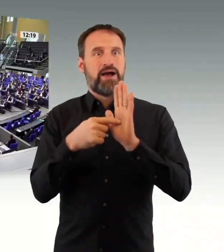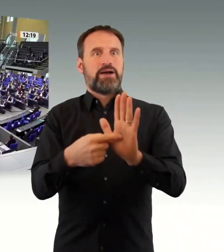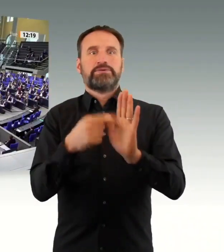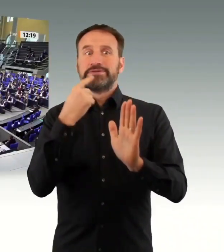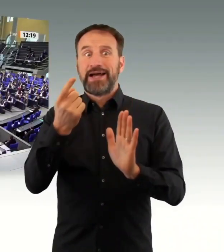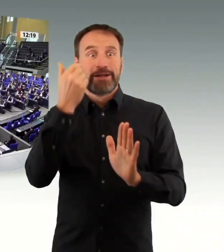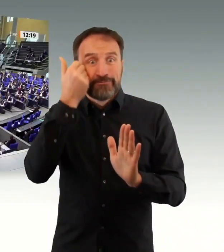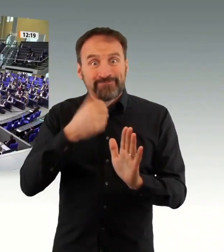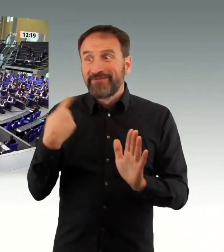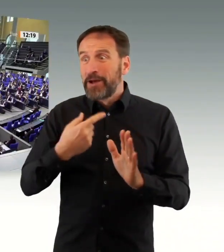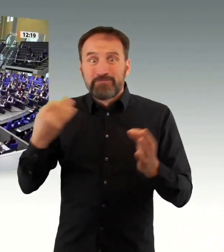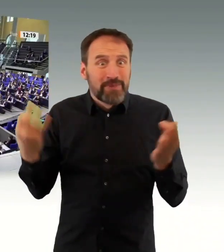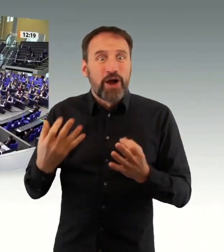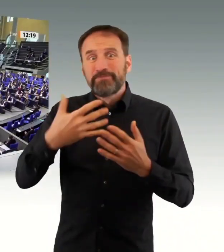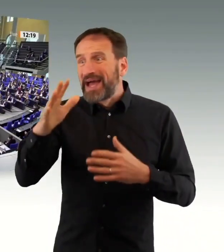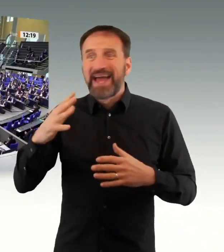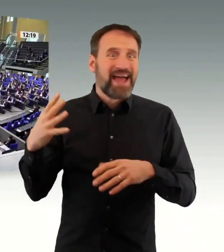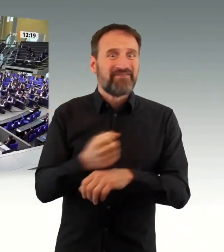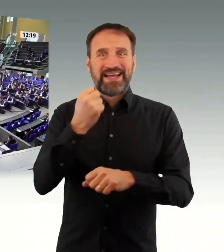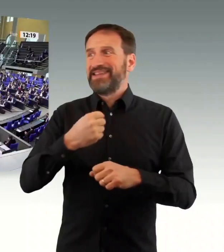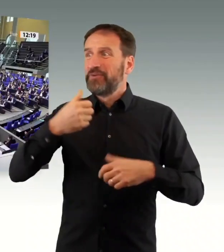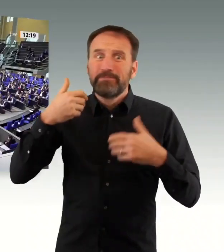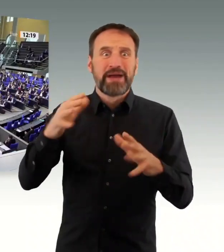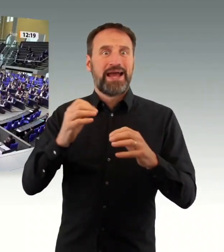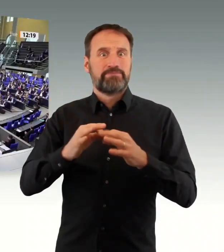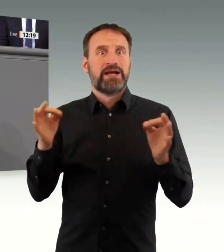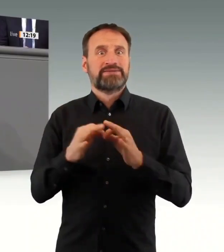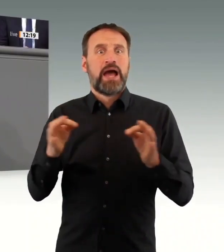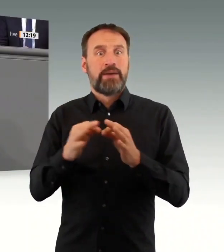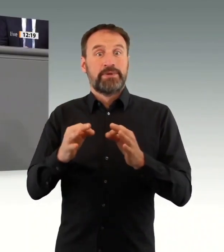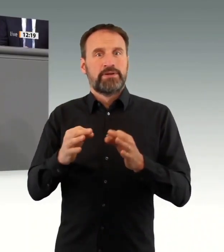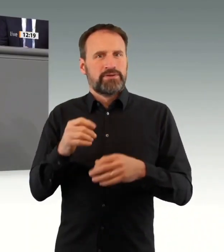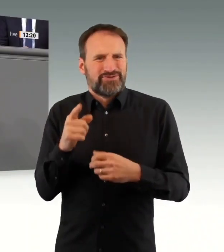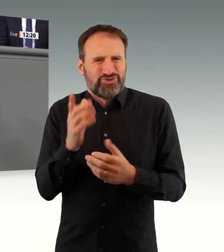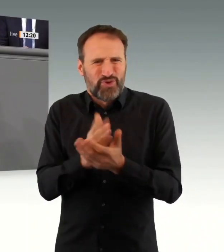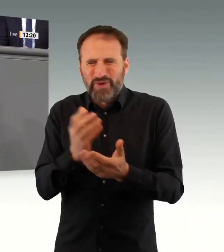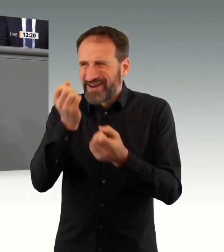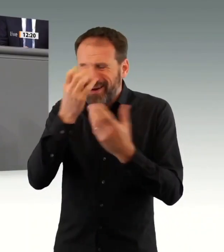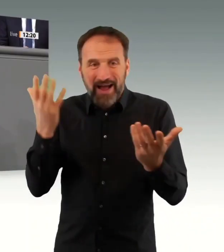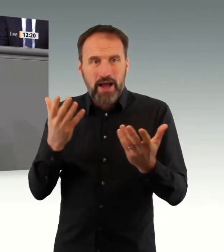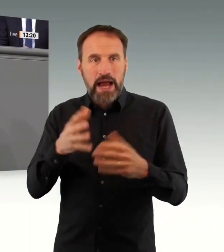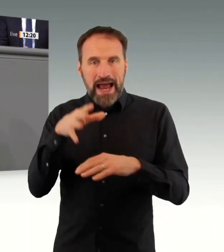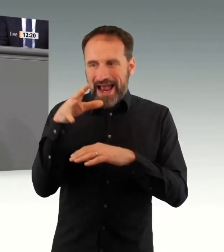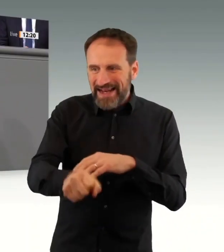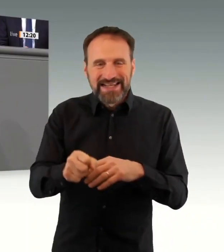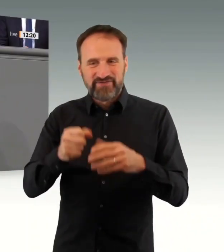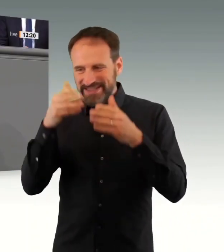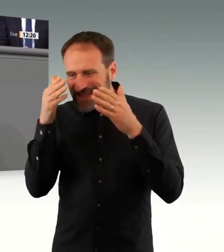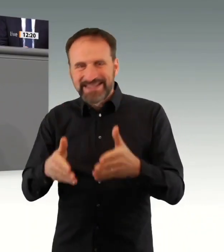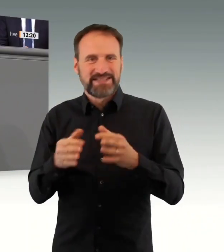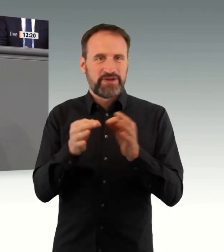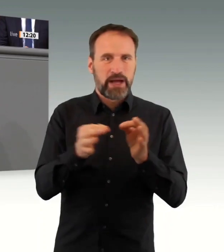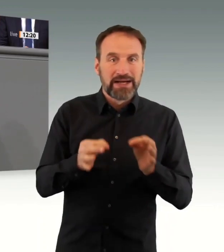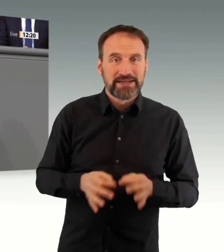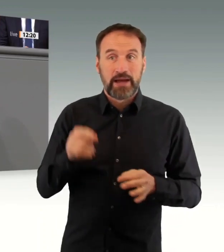Und jetzt hat die Ministerpräsidentenkonferenz versucht, Ordnung zu schaffen. Bei all dieser Unübersichtlichkeit, die Sie